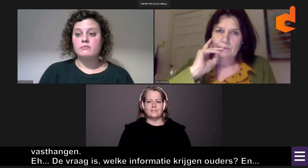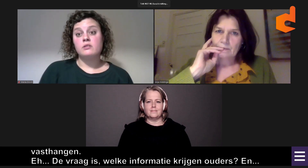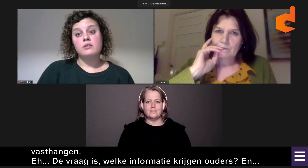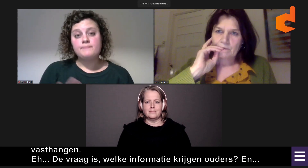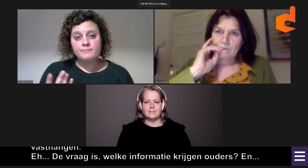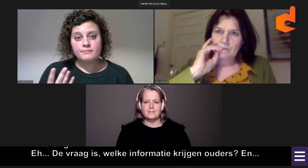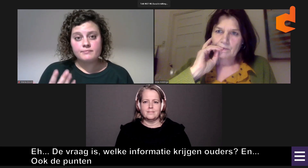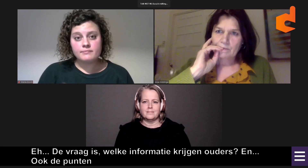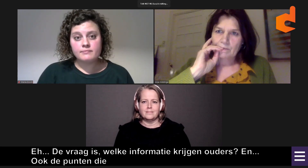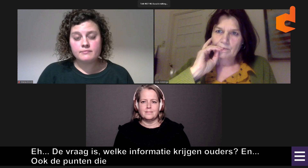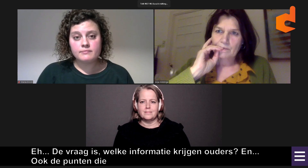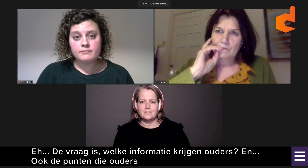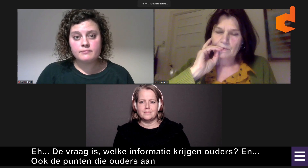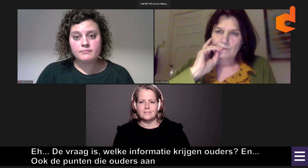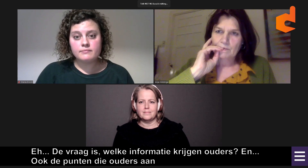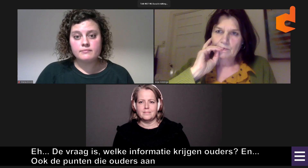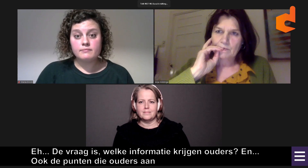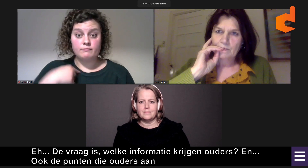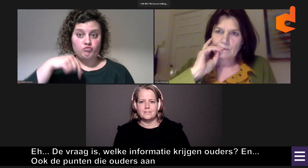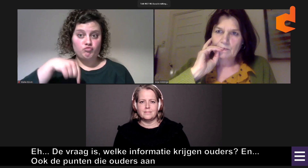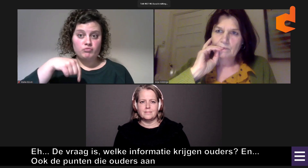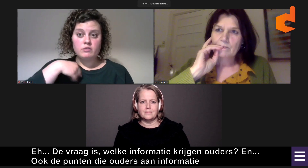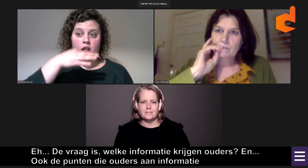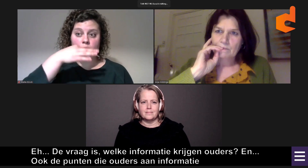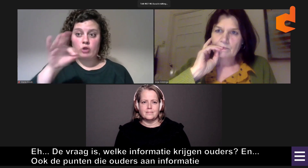punten die ouders aan informatie aangeleverd krijgen.